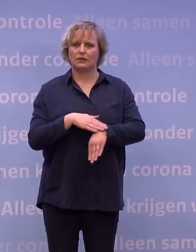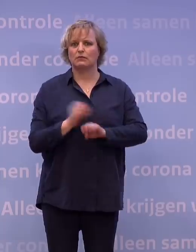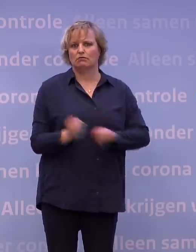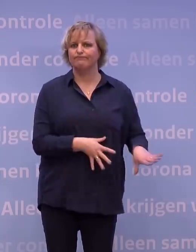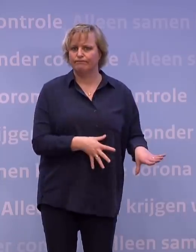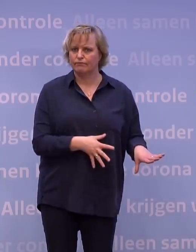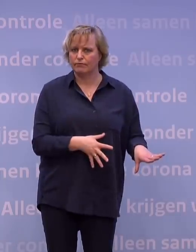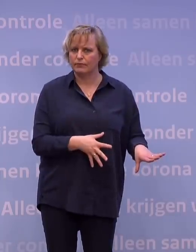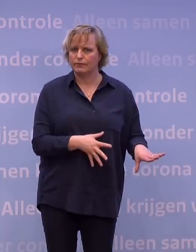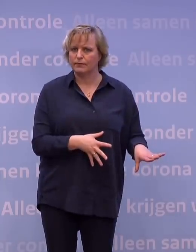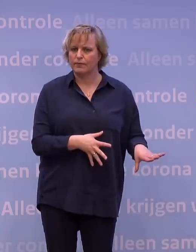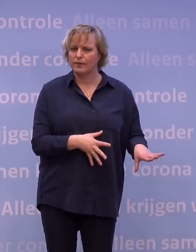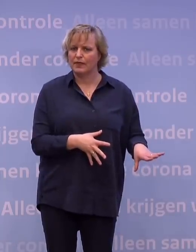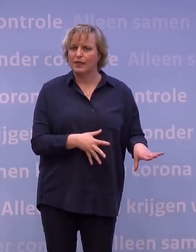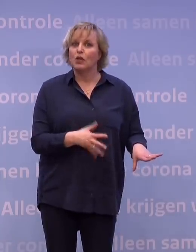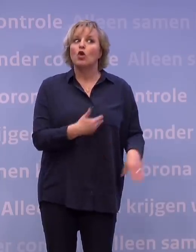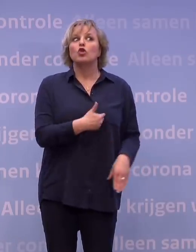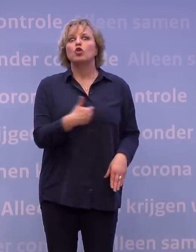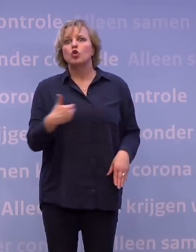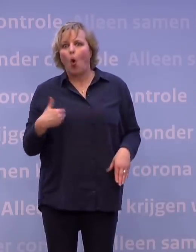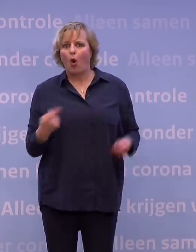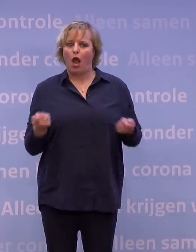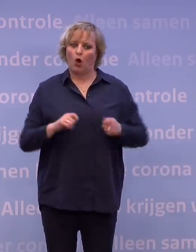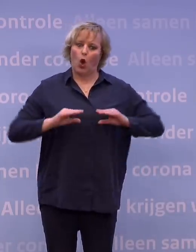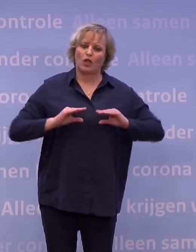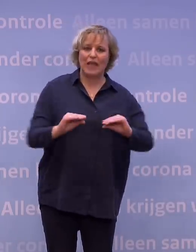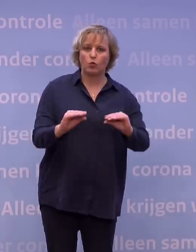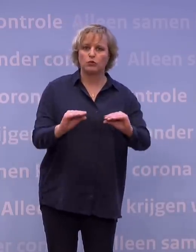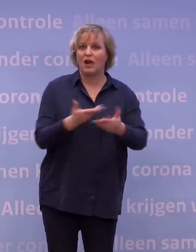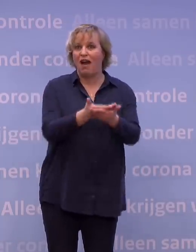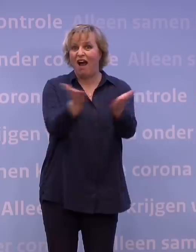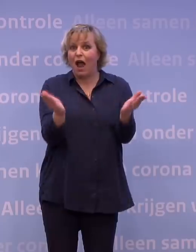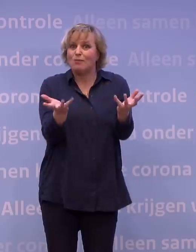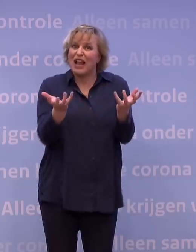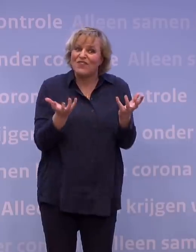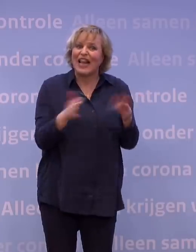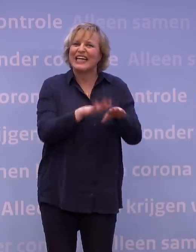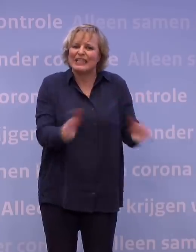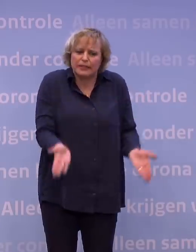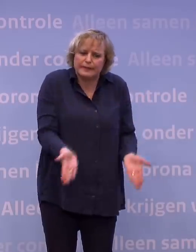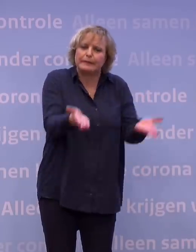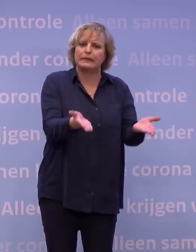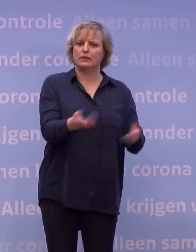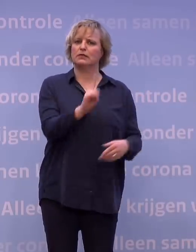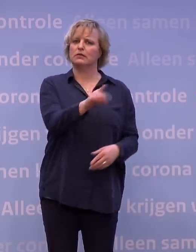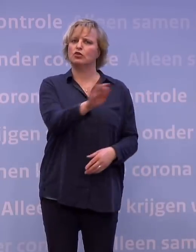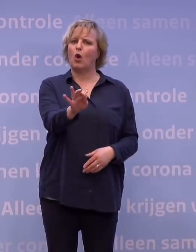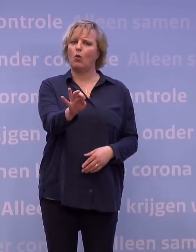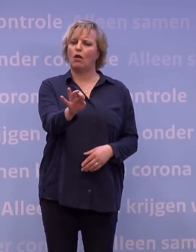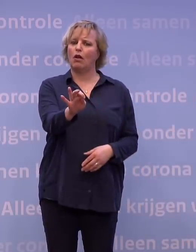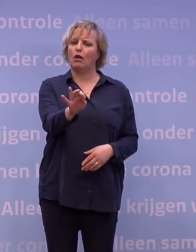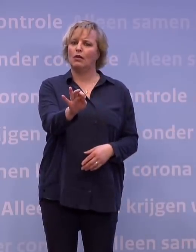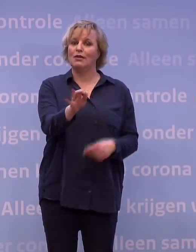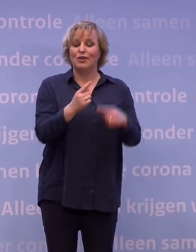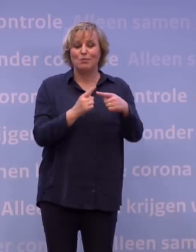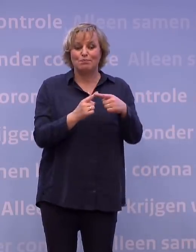liggen. Dat we nog langer in een lockdown moeten blijven terwijl we zo graag willen dat onze kinderen weer gewoon naar school gaan. Terwijl